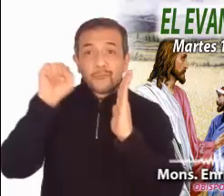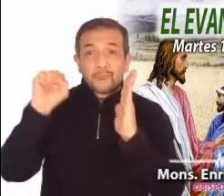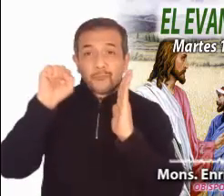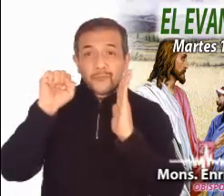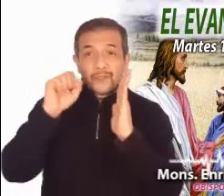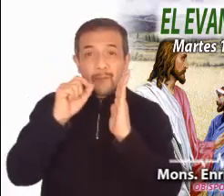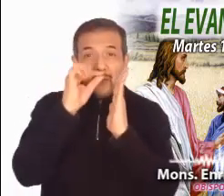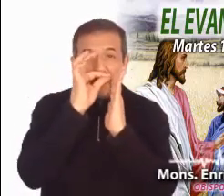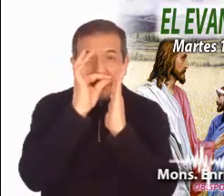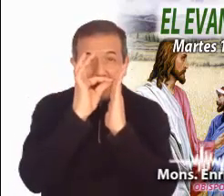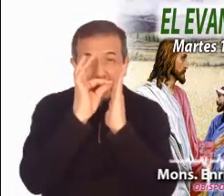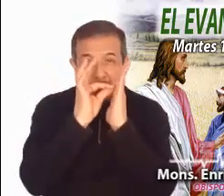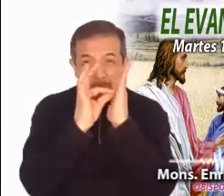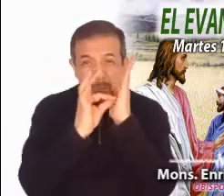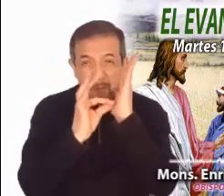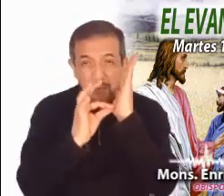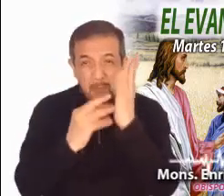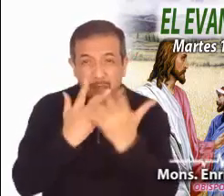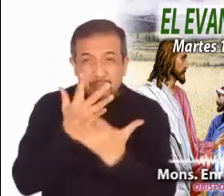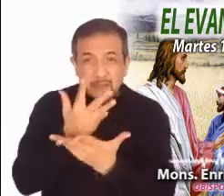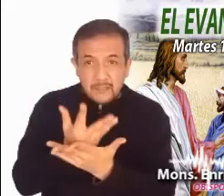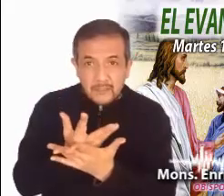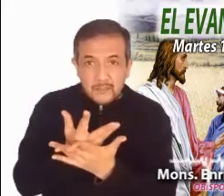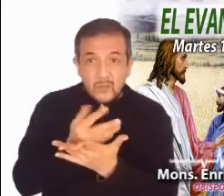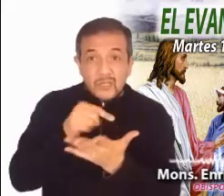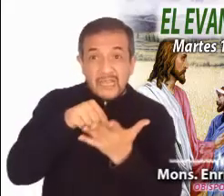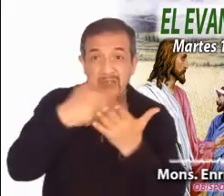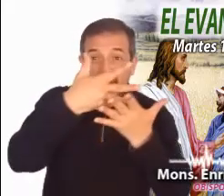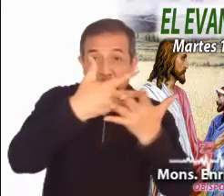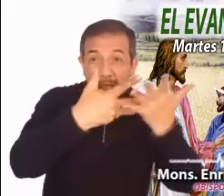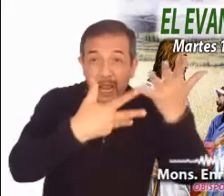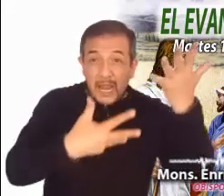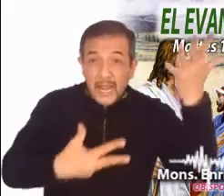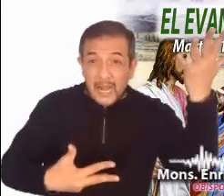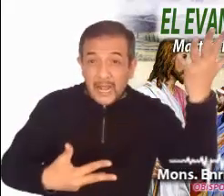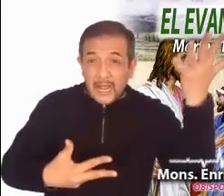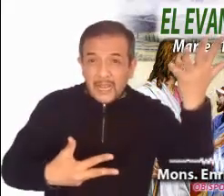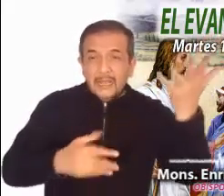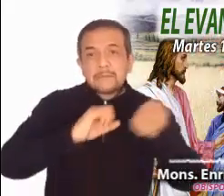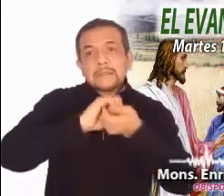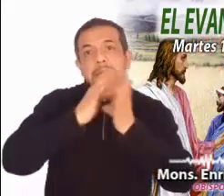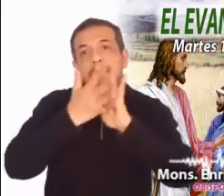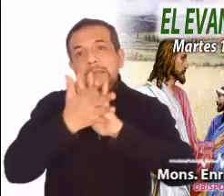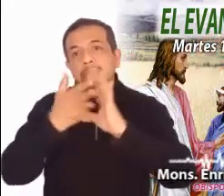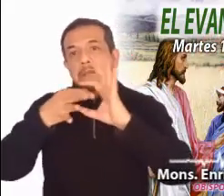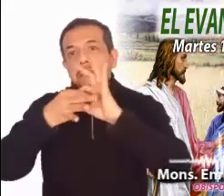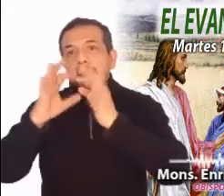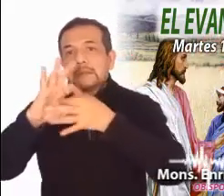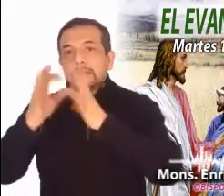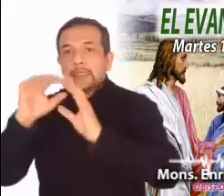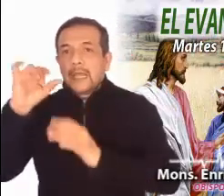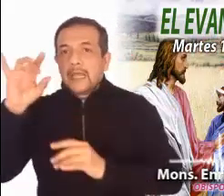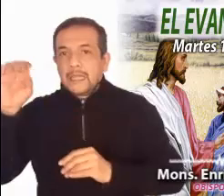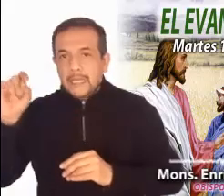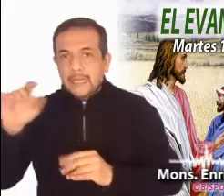las especificaciones del descanso sabático que se convierten en cadenas que más que liberar,